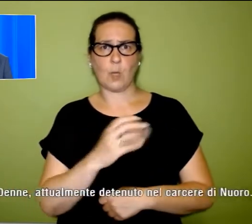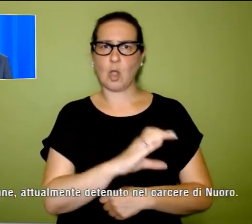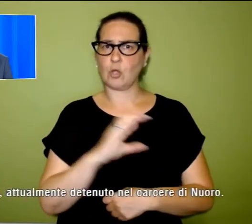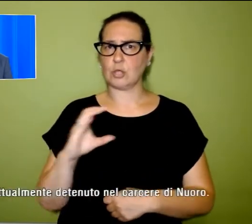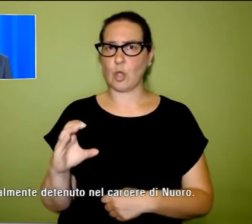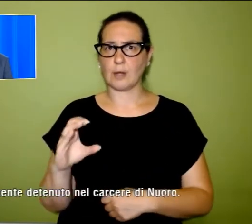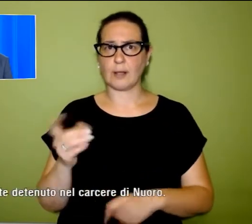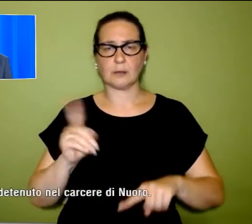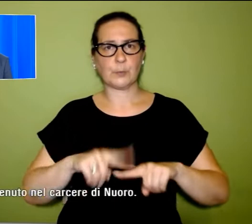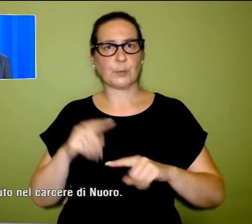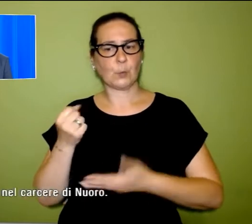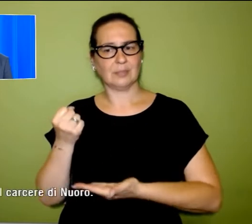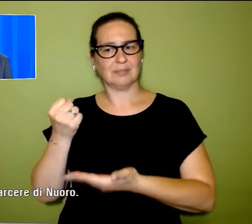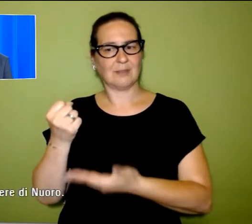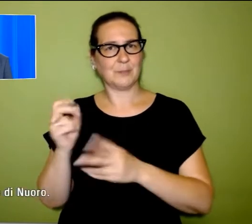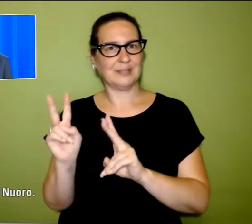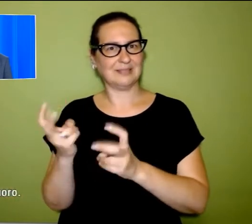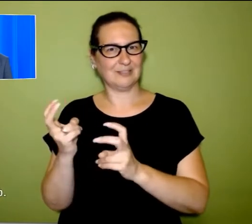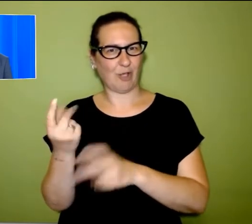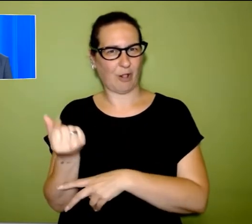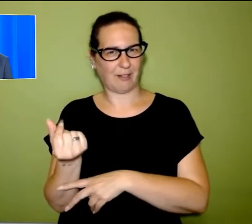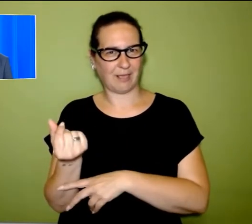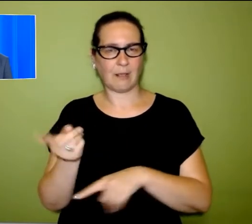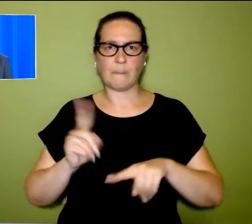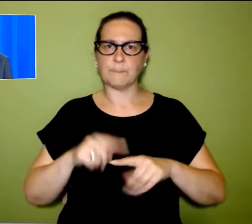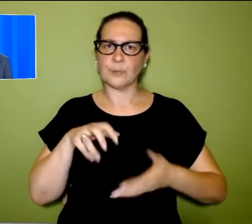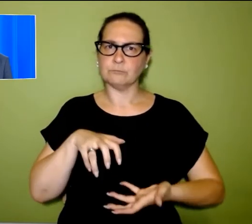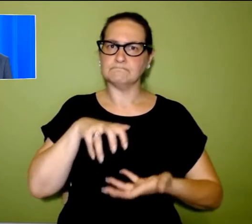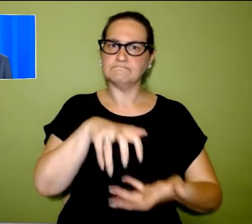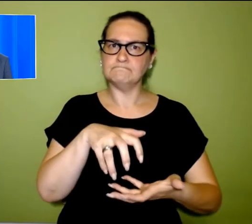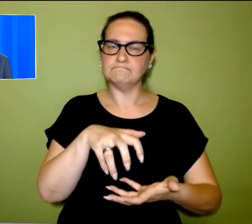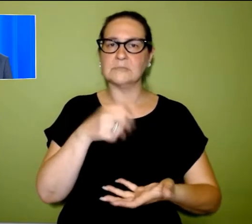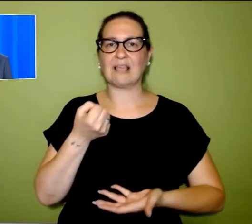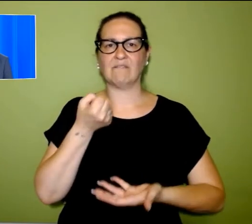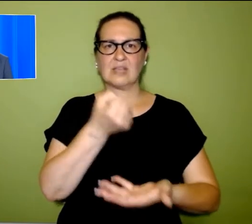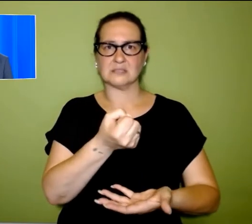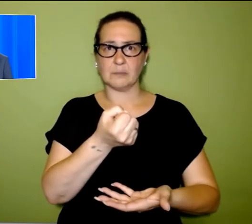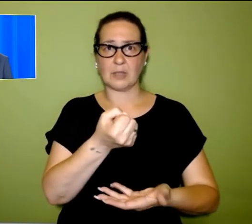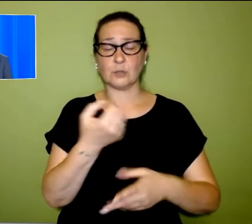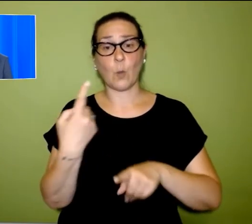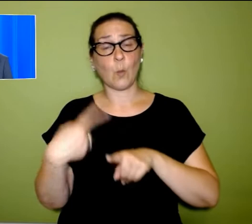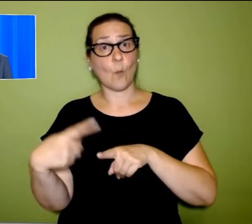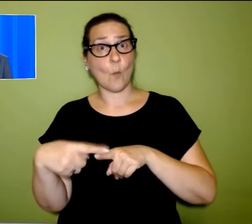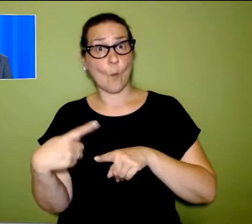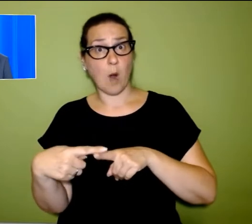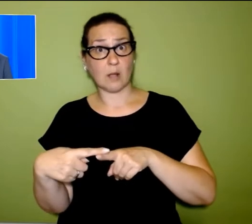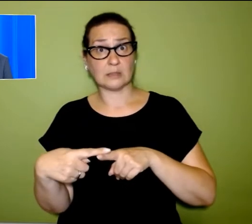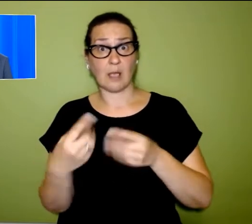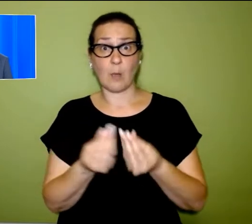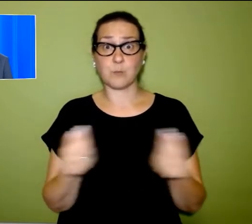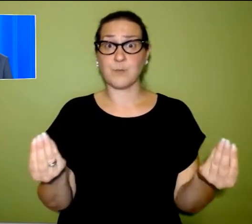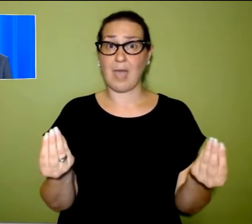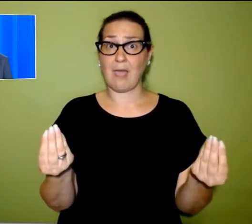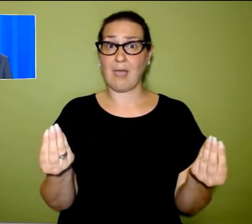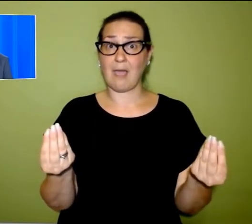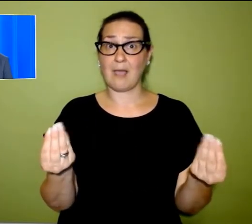deposito titoli, un fondo di investimento, quote e beni che compongono il patrimonio